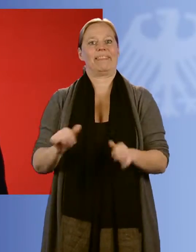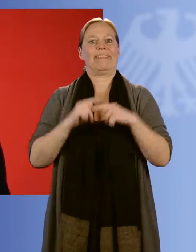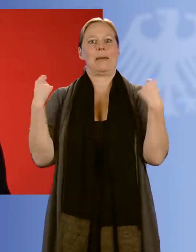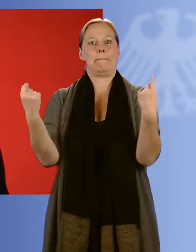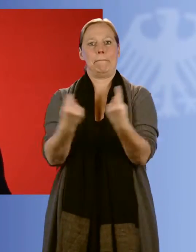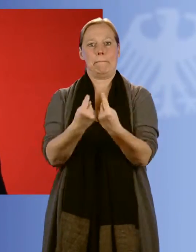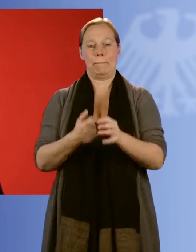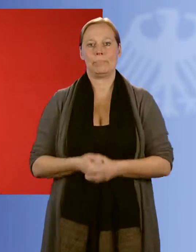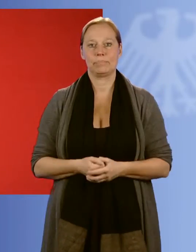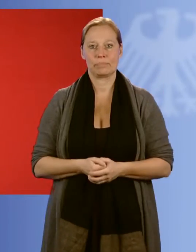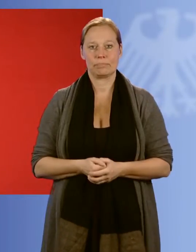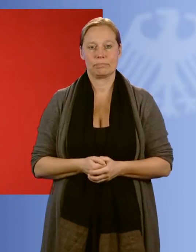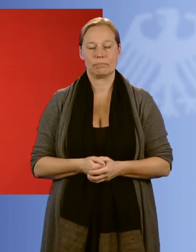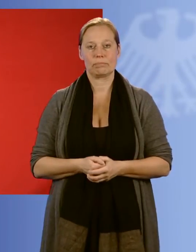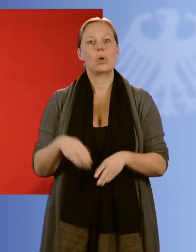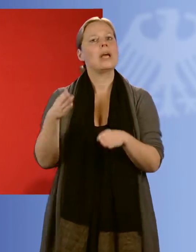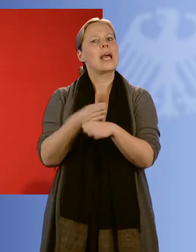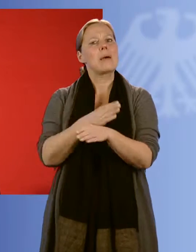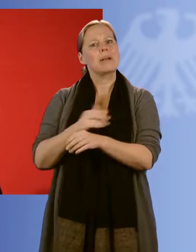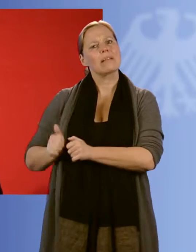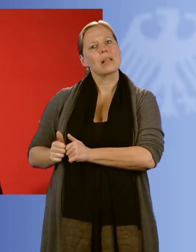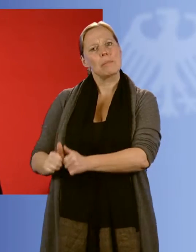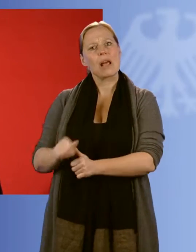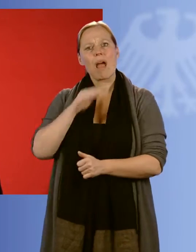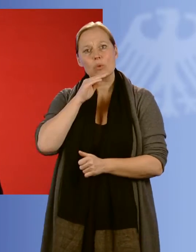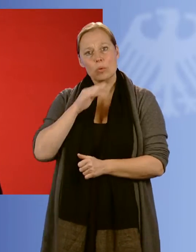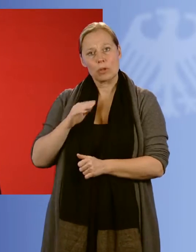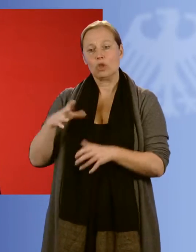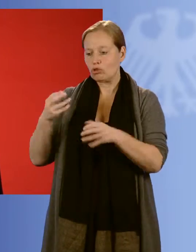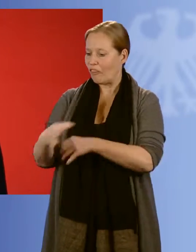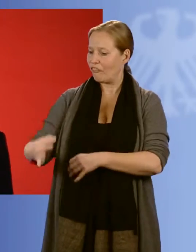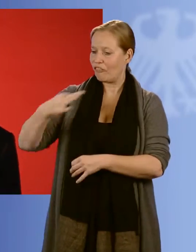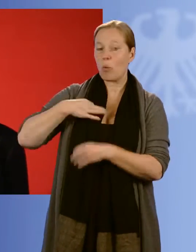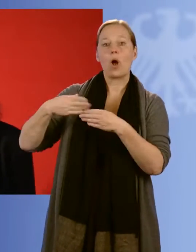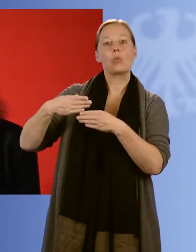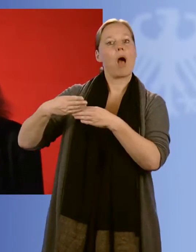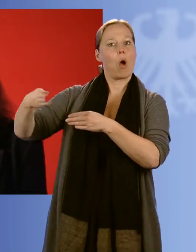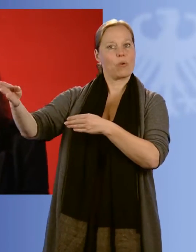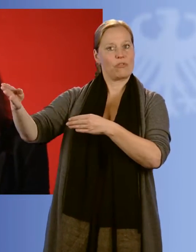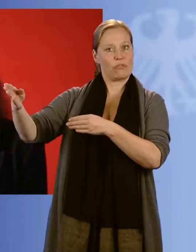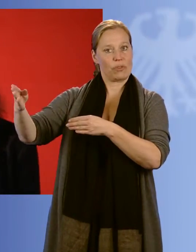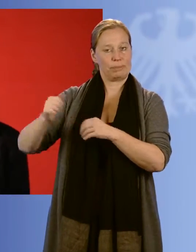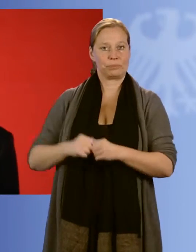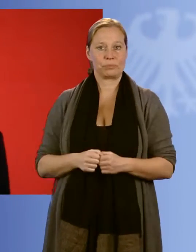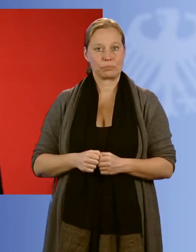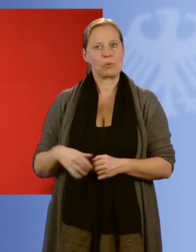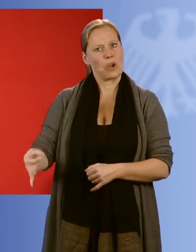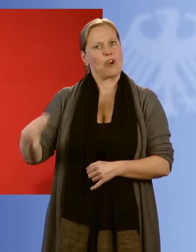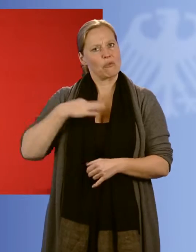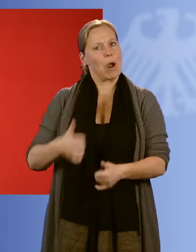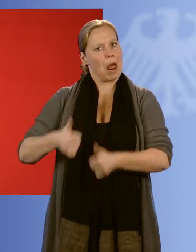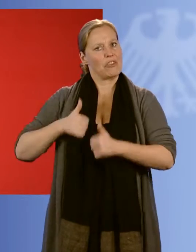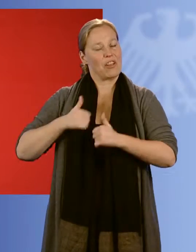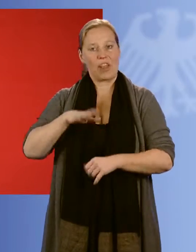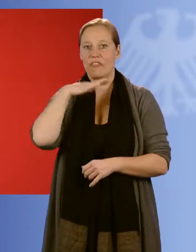behinderten Begleithund kann zum Türöffner werden. Er leistet praktische Hilfe, weicht nicht von der Seite